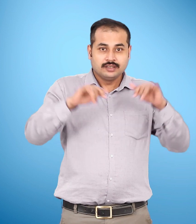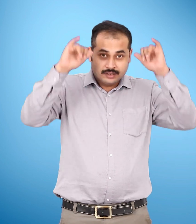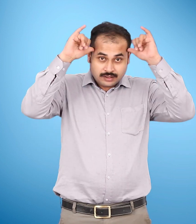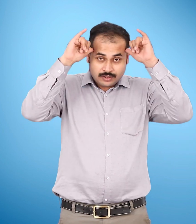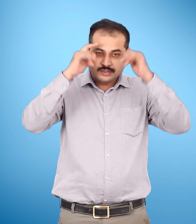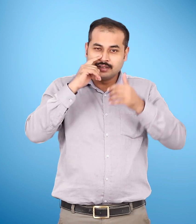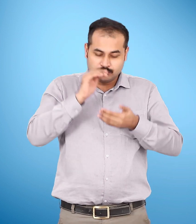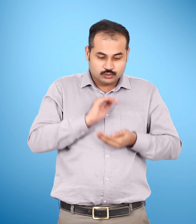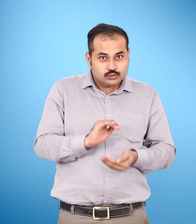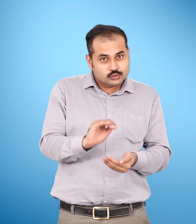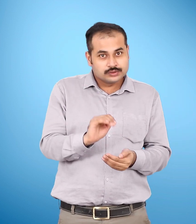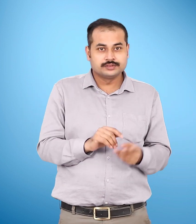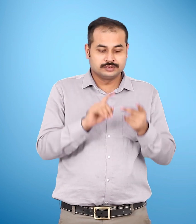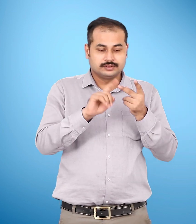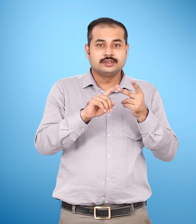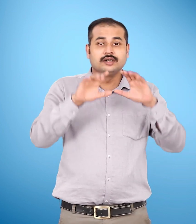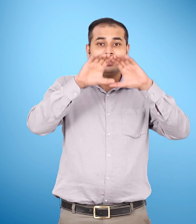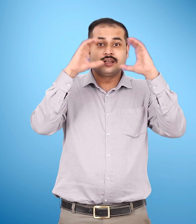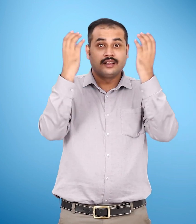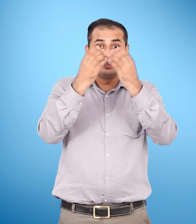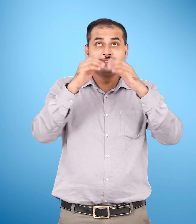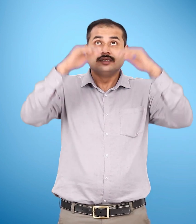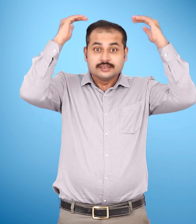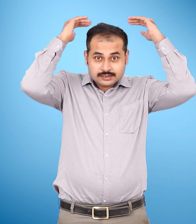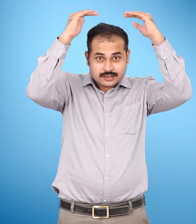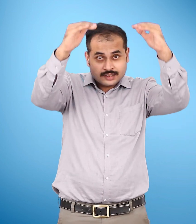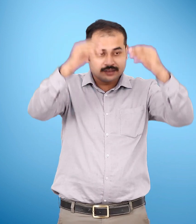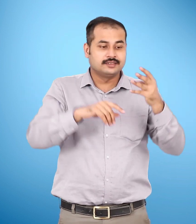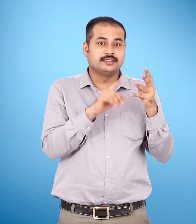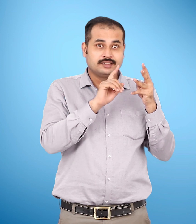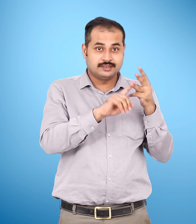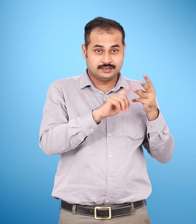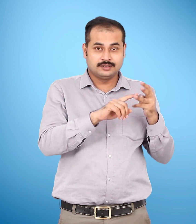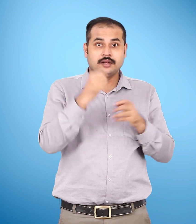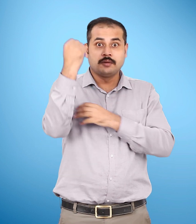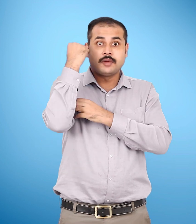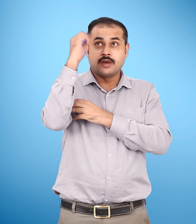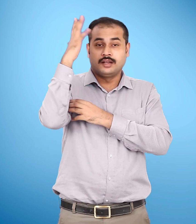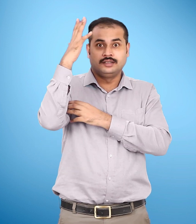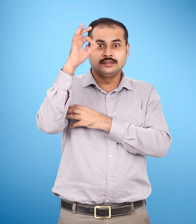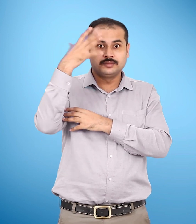बच्चिया तुम्हारी कक्षा की छट बिजली का खंभा